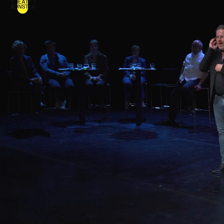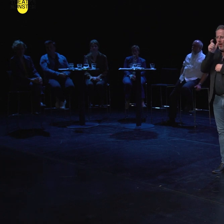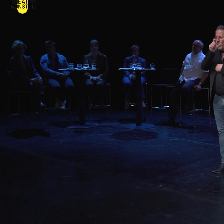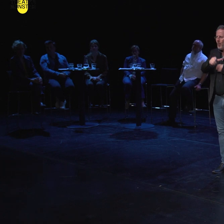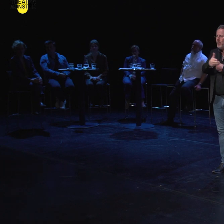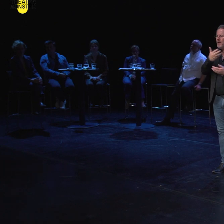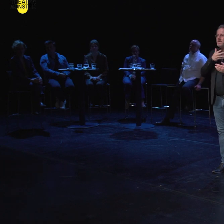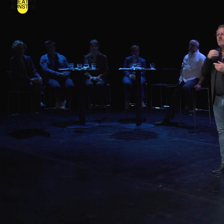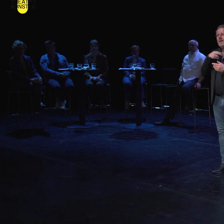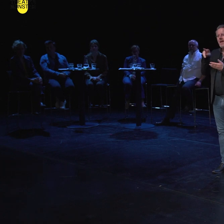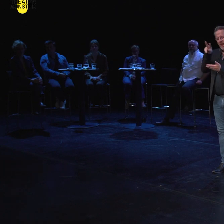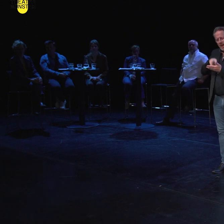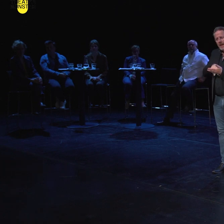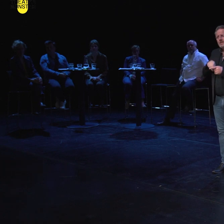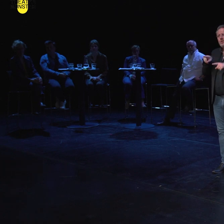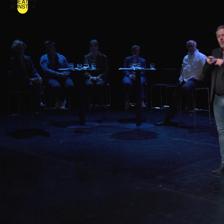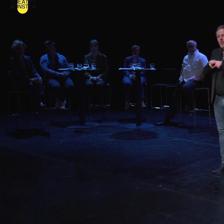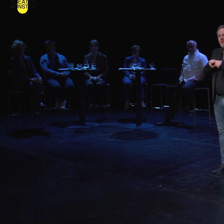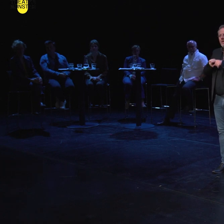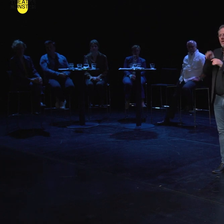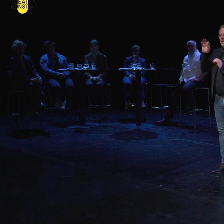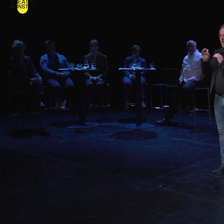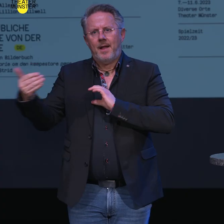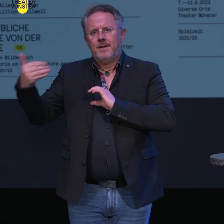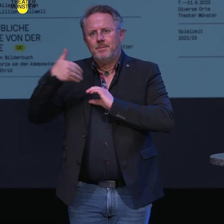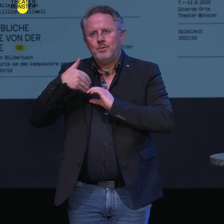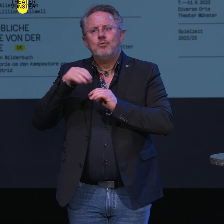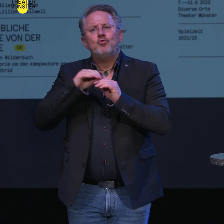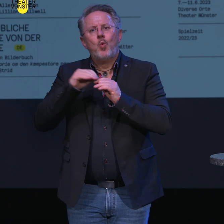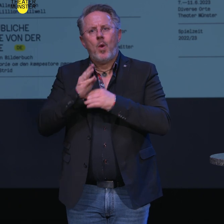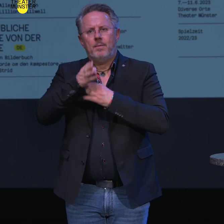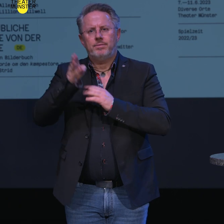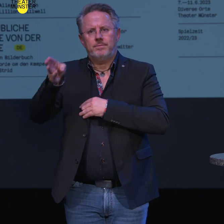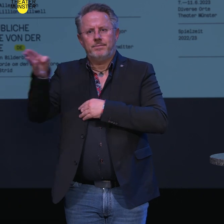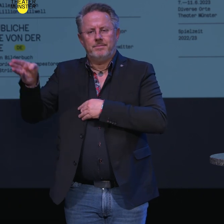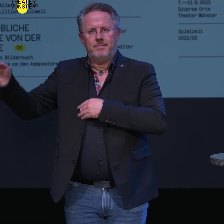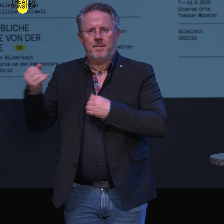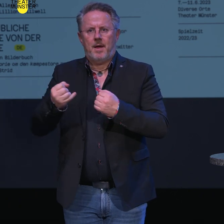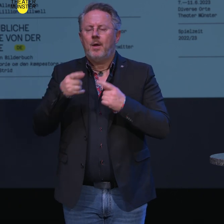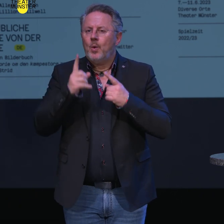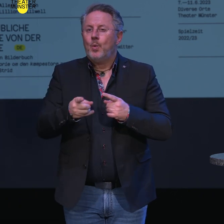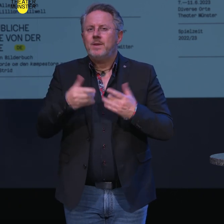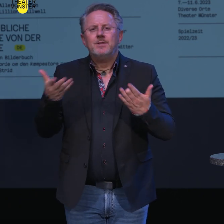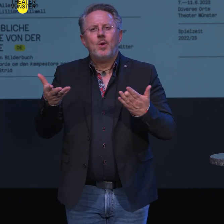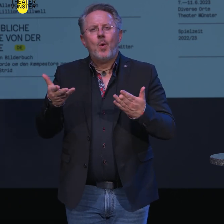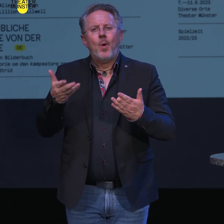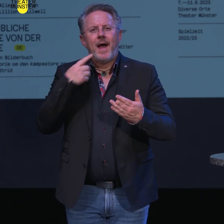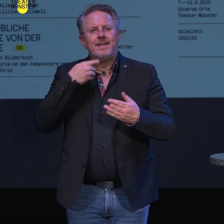für Schulen anbieten, in Kombination mit dem Besuch des Theaterstücks. Zum anderen die mobile